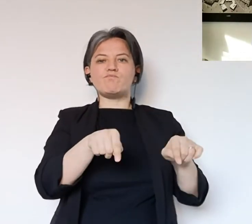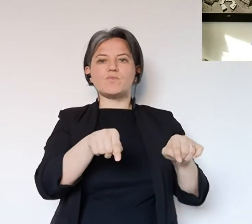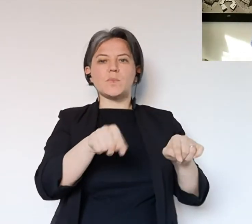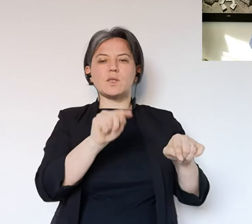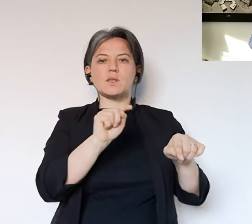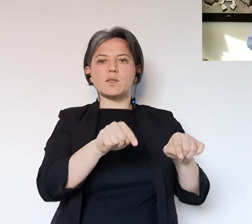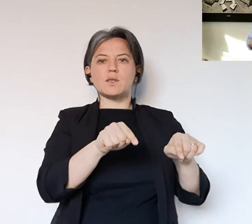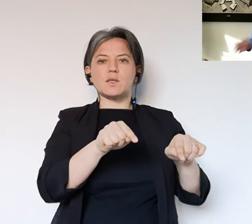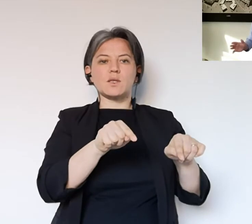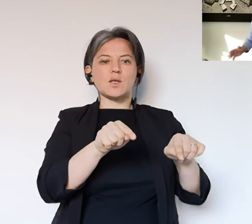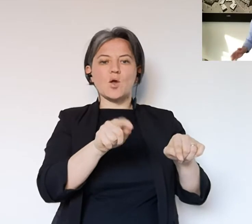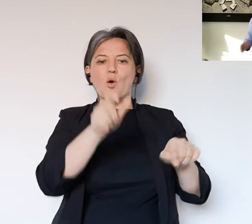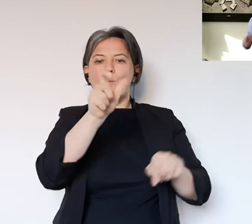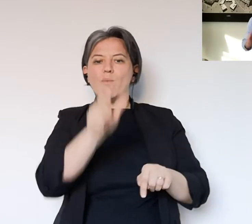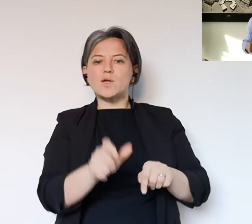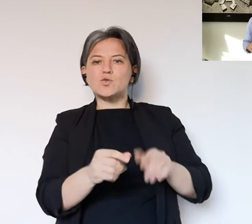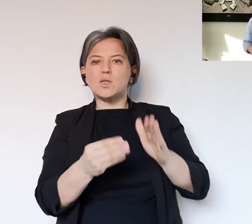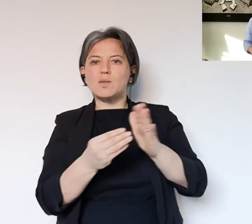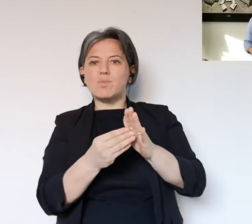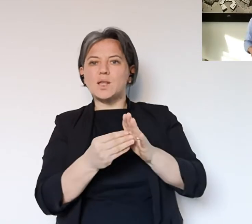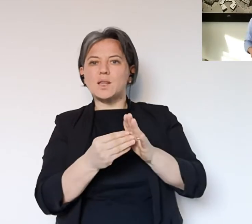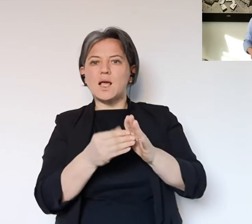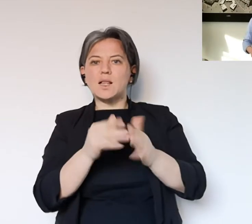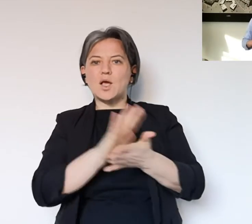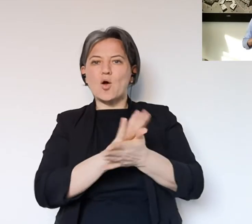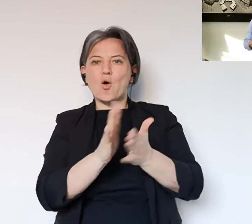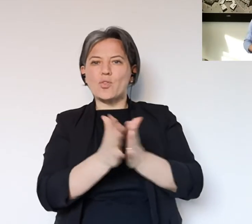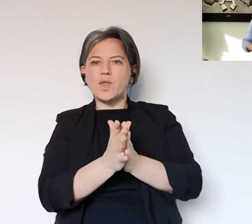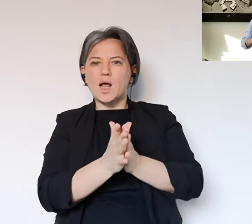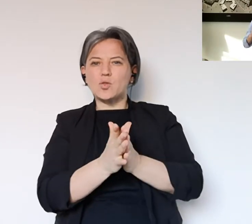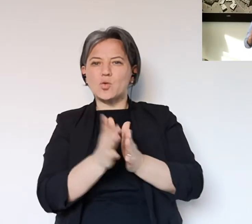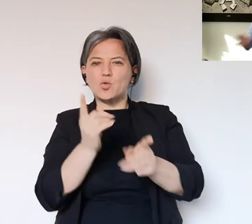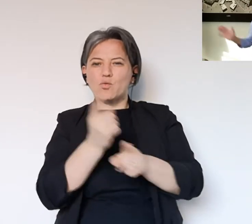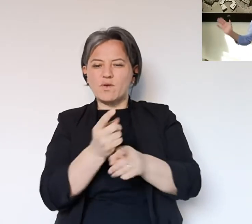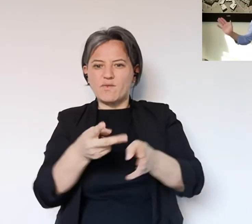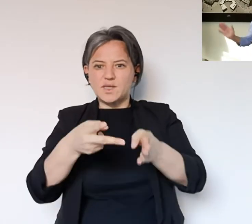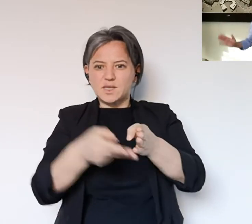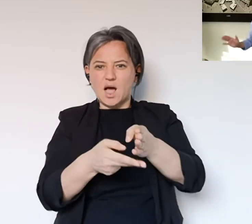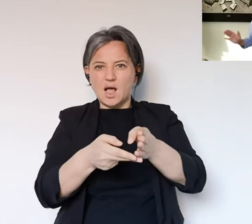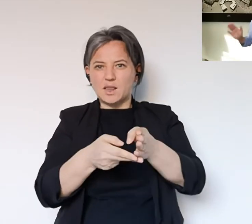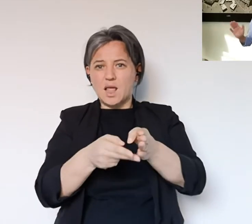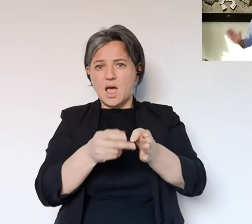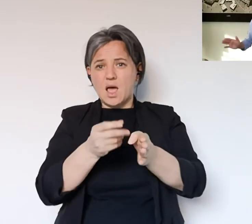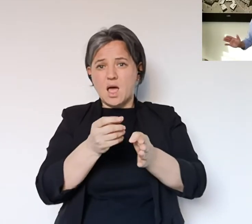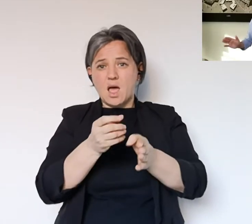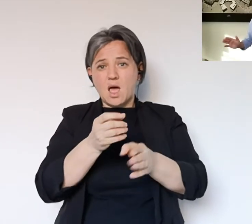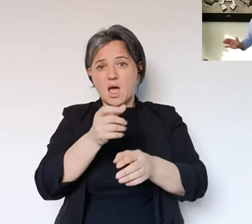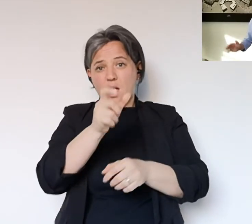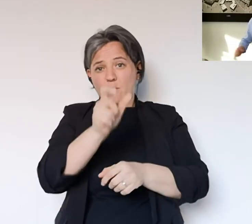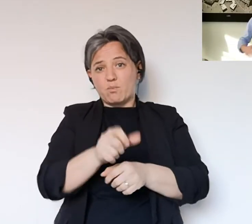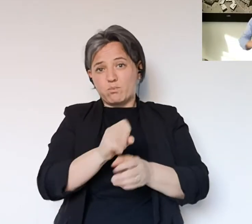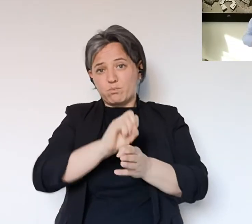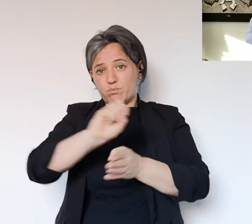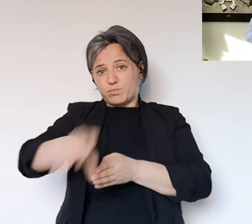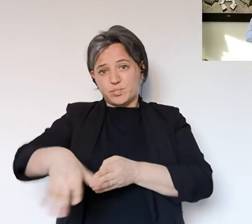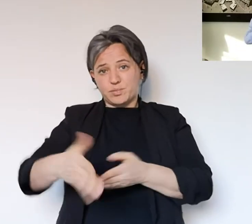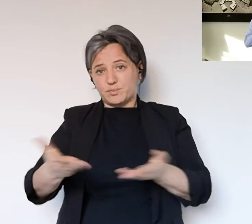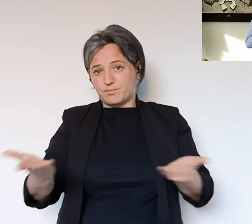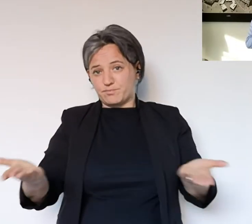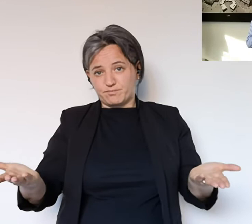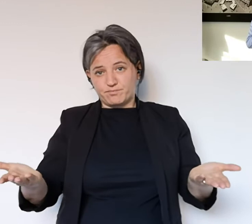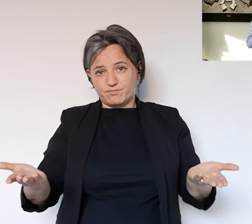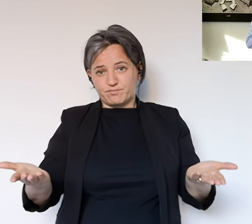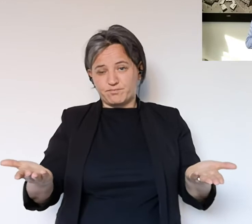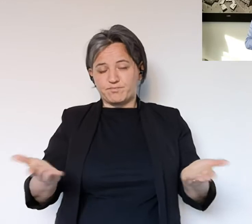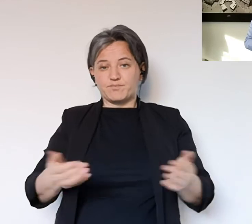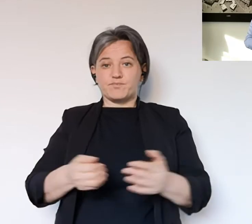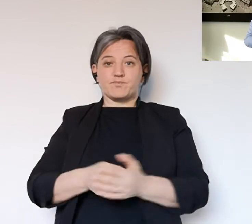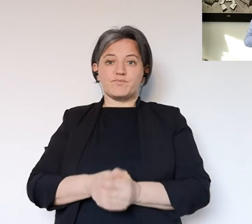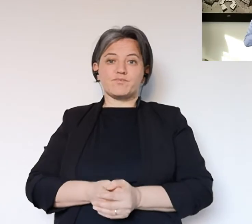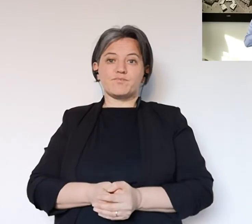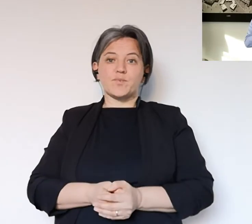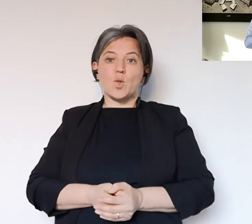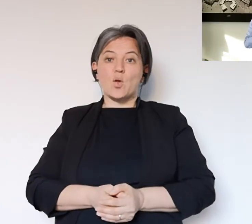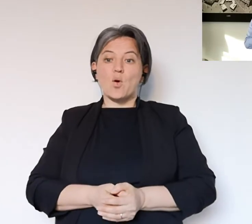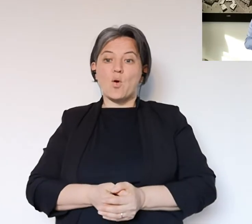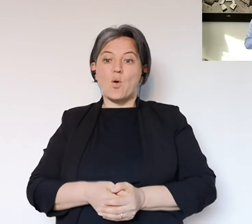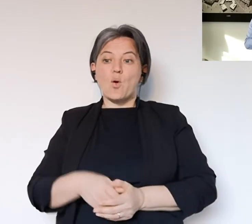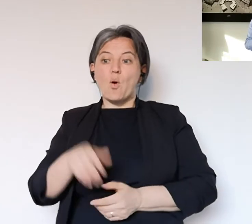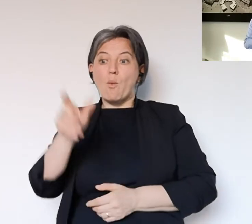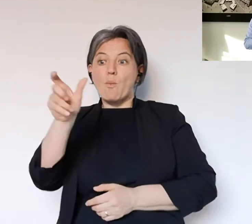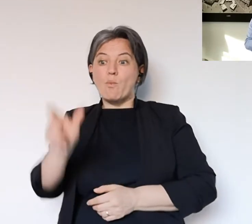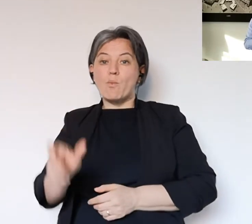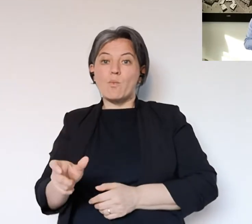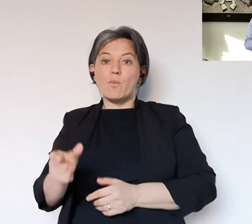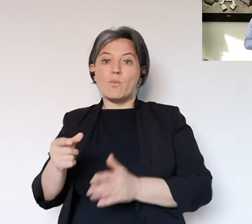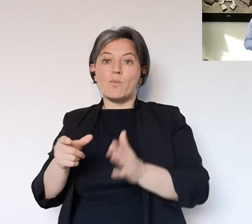ovviamente se c'è qualcuno che nel frattempo, e qualcuno di sicuro l'ha perso il posto di lavoro, perché i contratti a scadenza, perché le